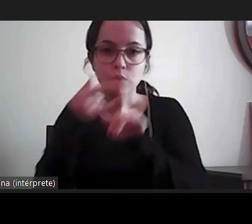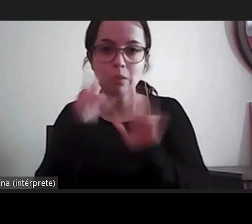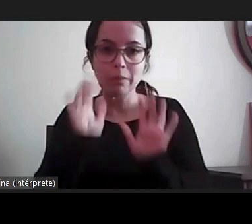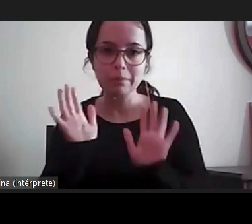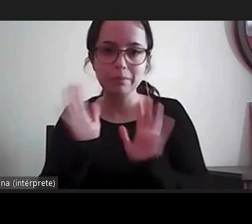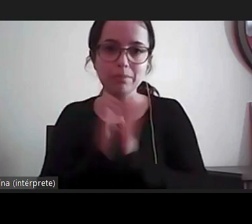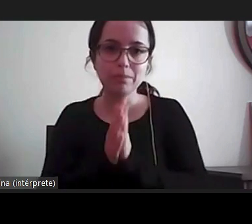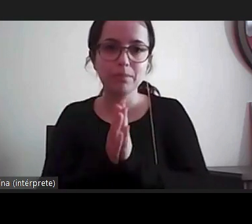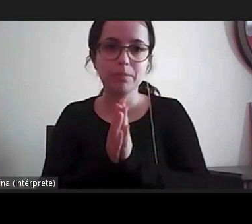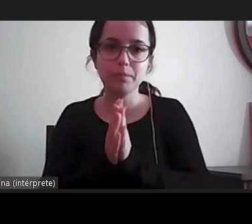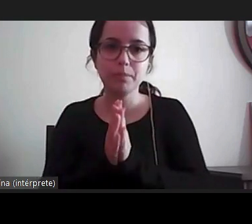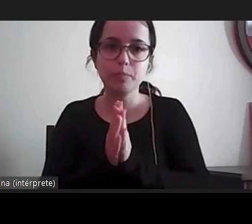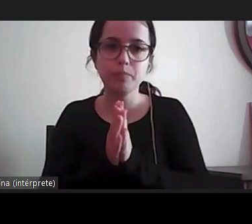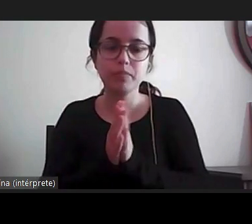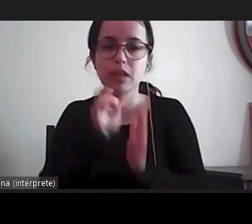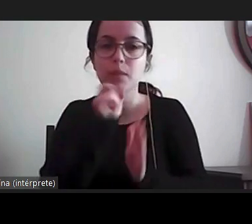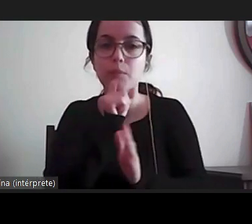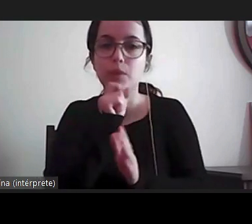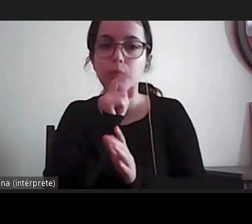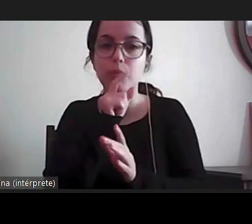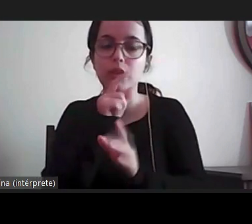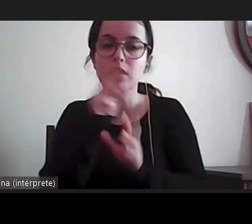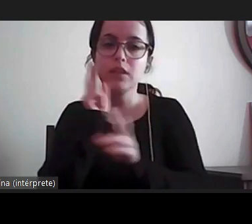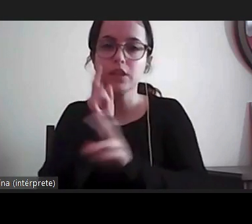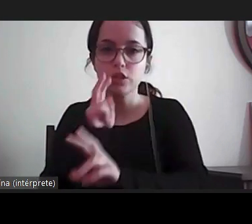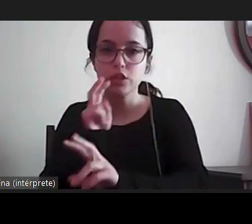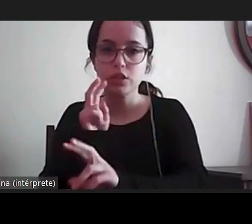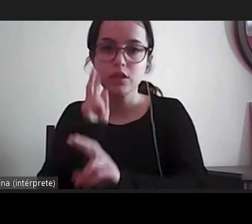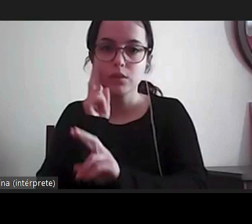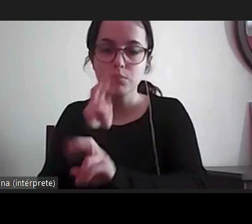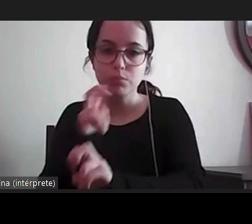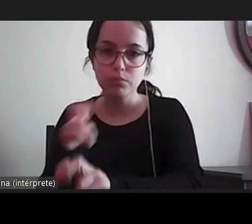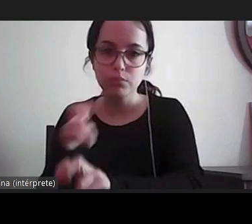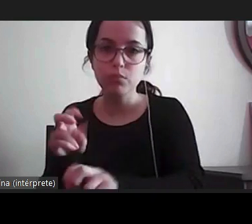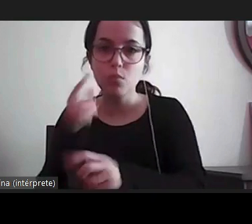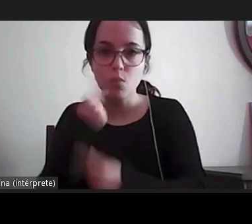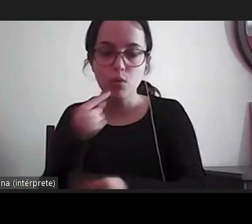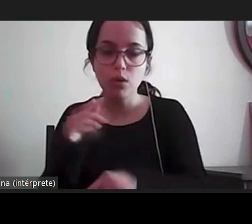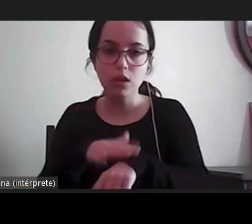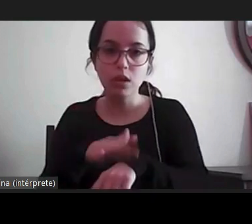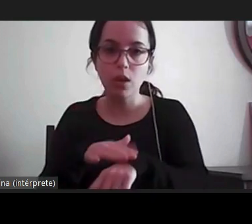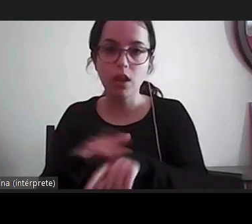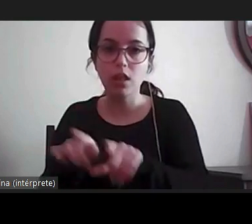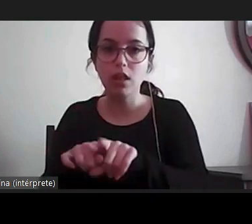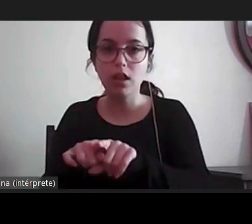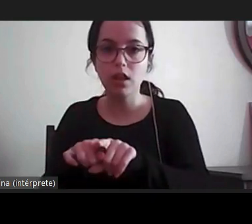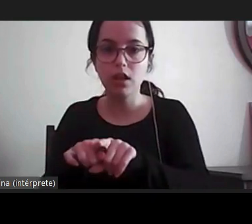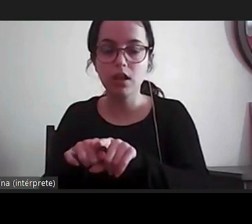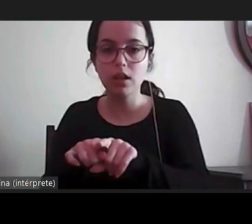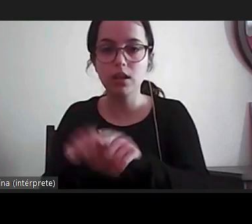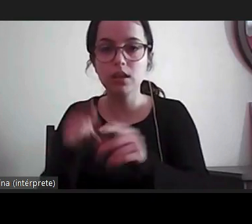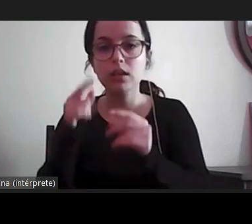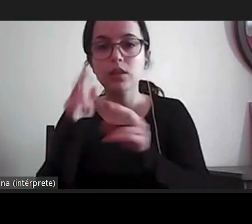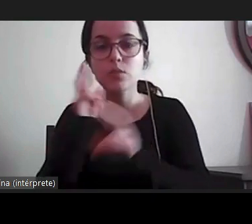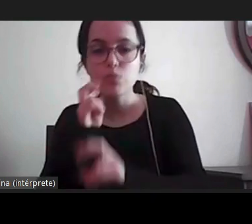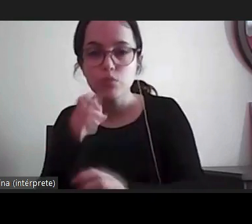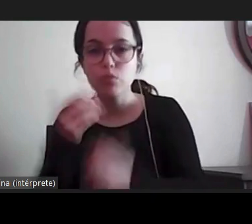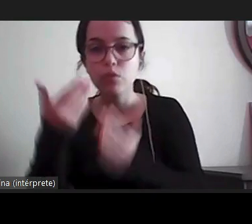inspeccional e pedir que lhes sejam mostrados documentos informações operações